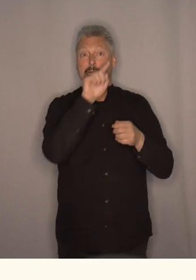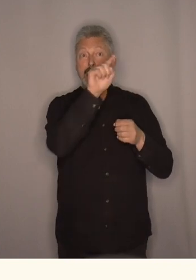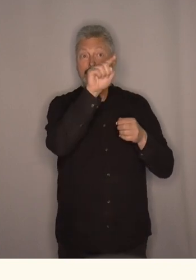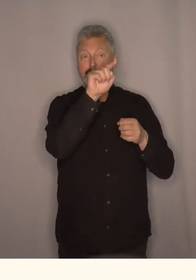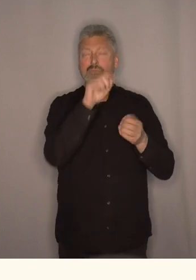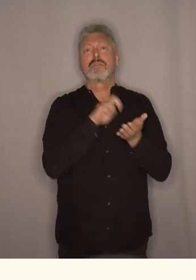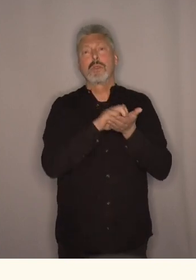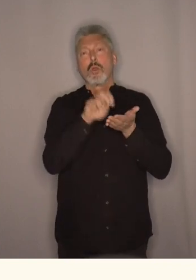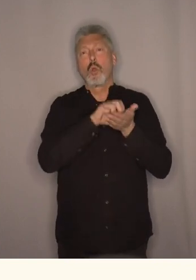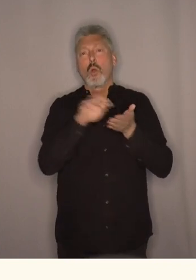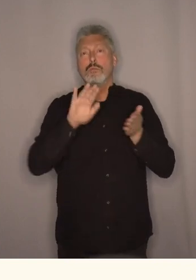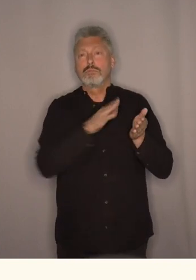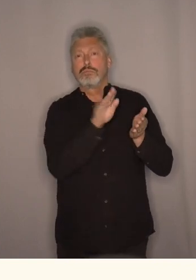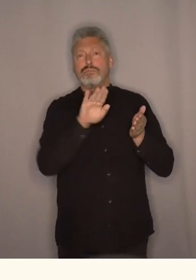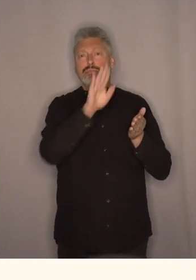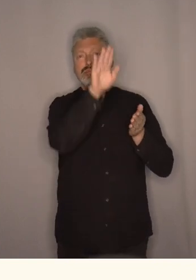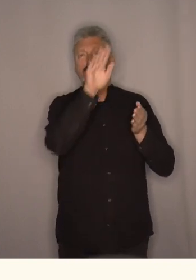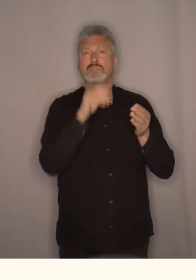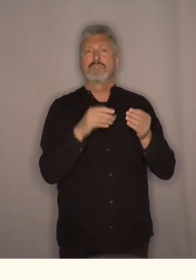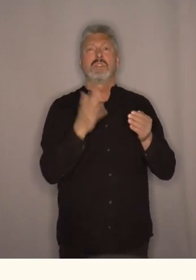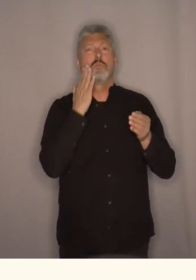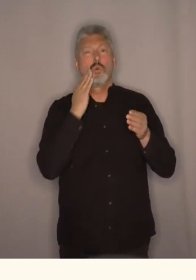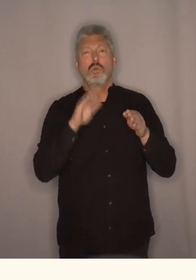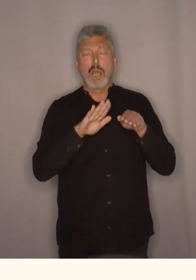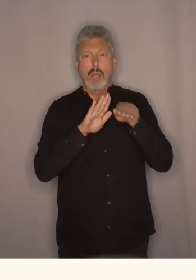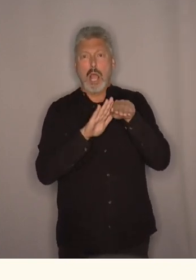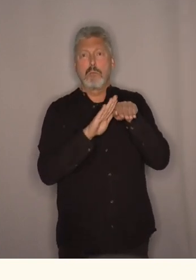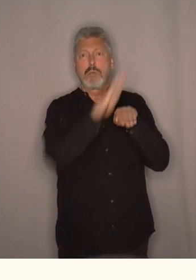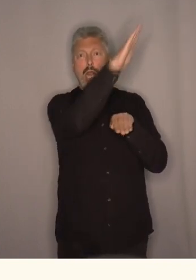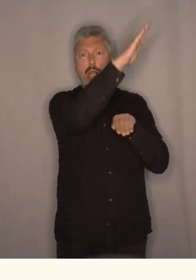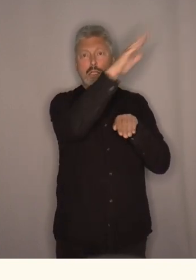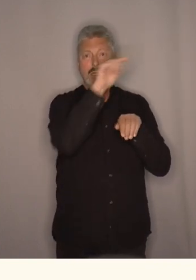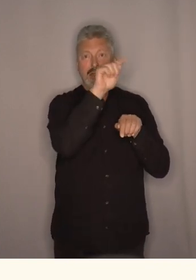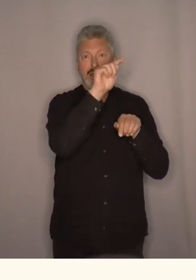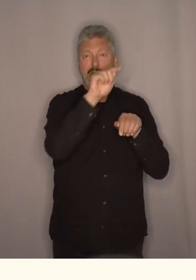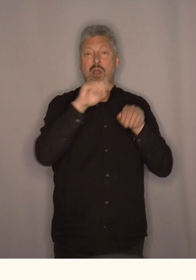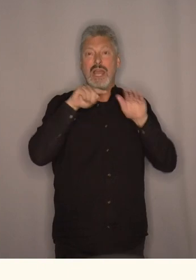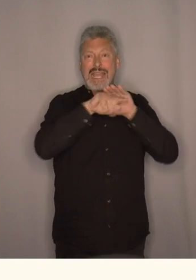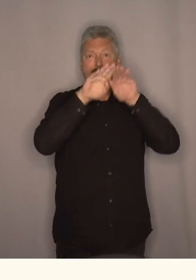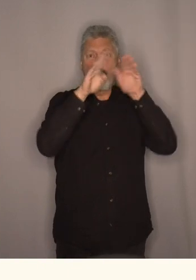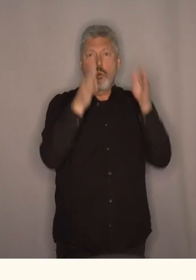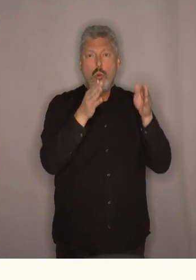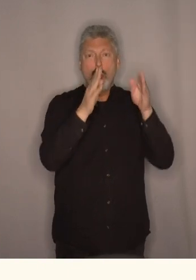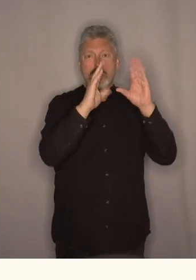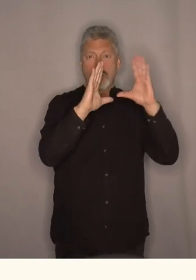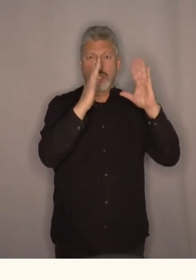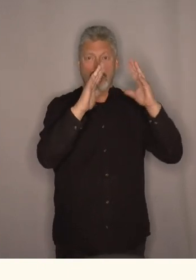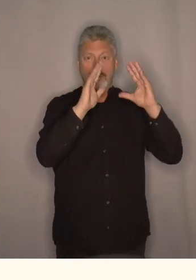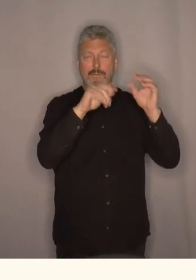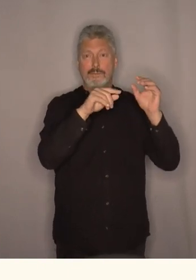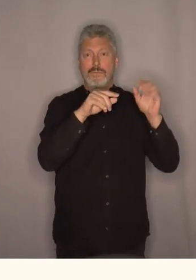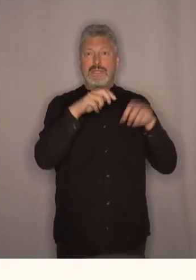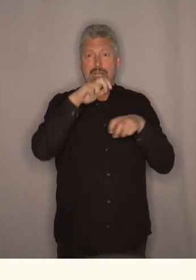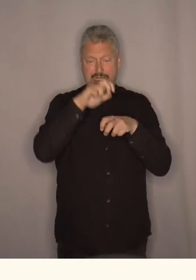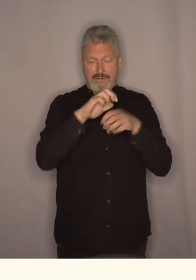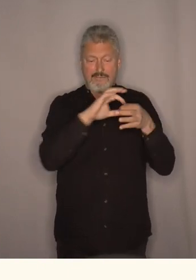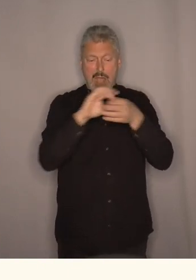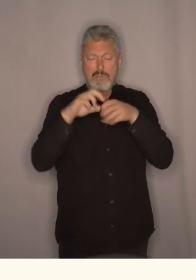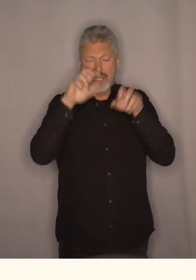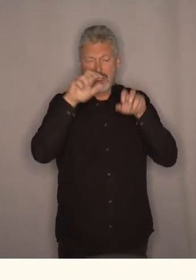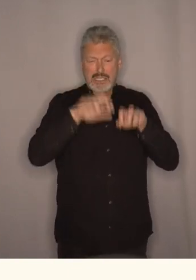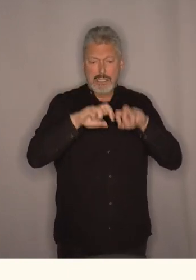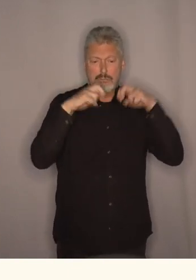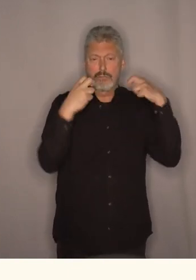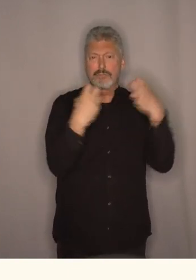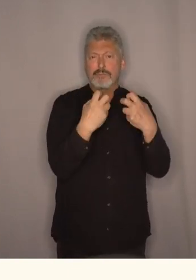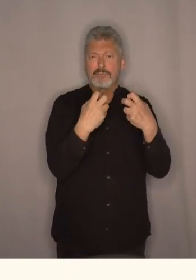Og da måtte vi gå opp noen trapper og de bodde i en ganske bratt skråning. Vi kom inn i huset. Og inne i huset så sitter da denne familien inne